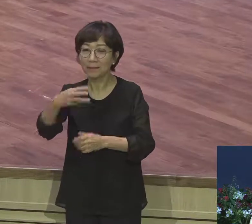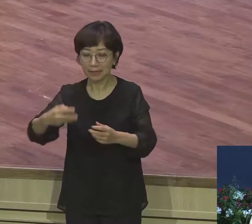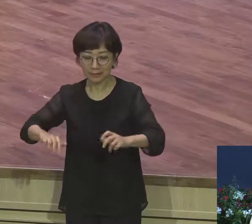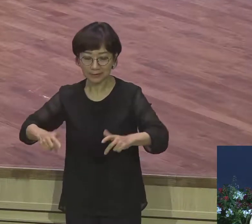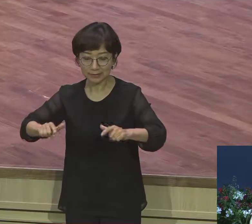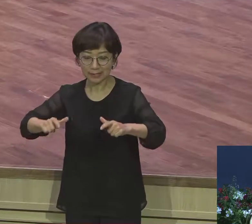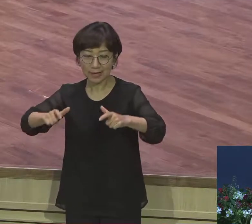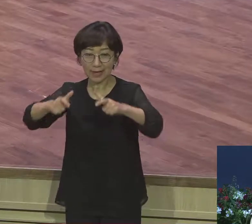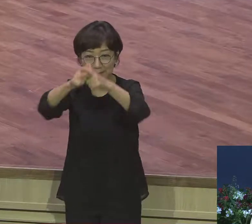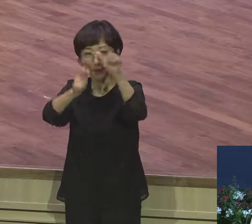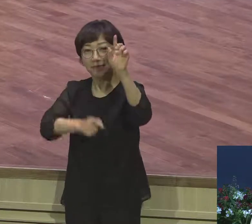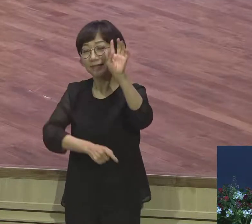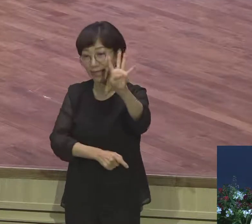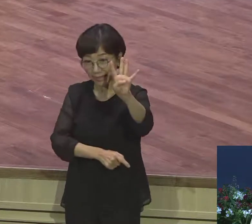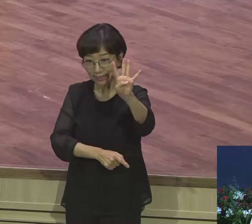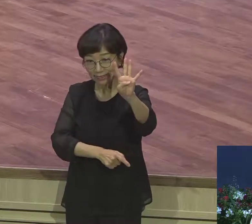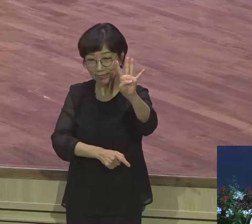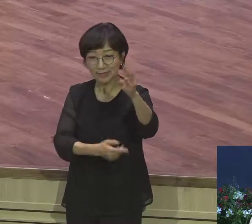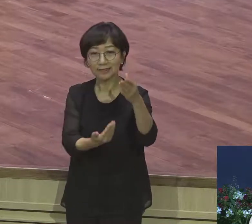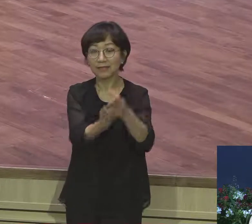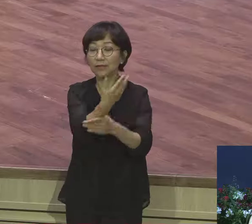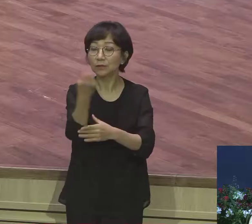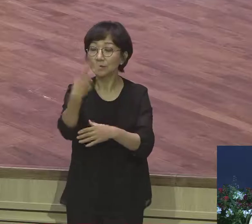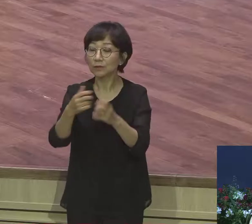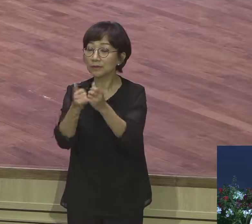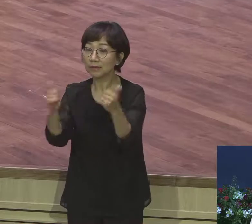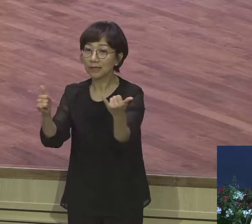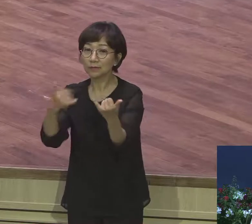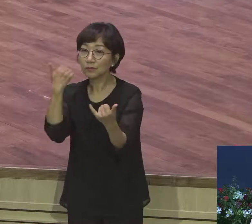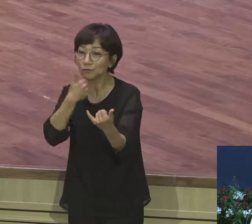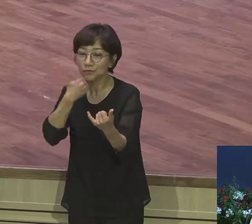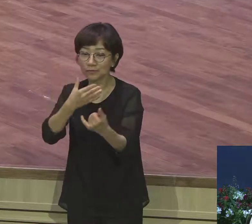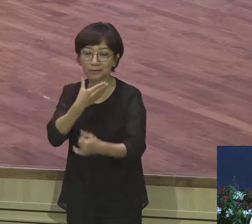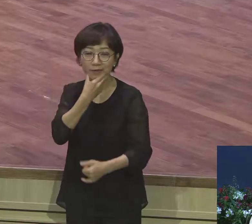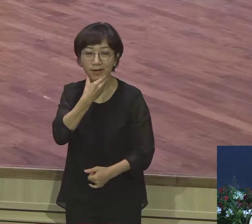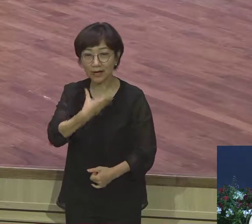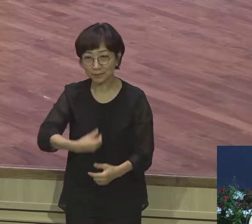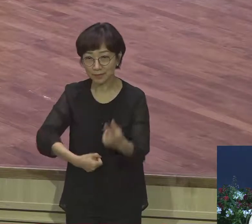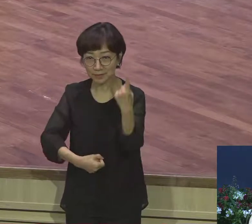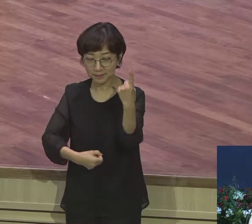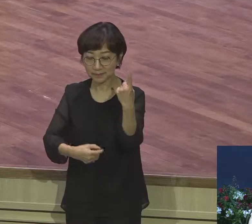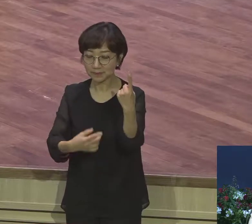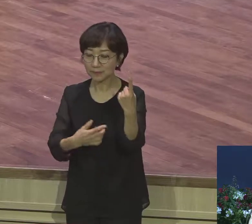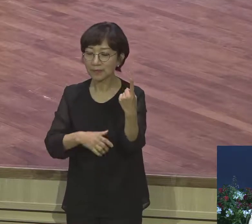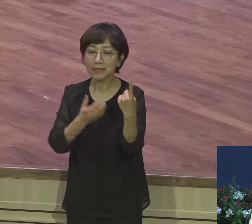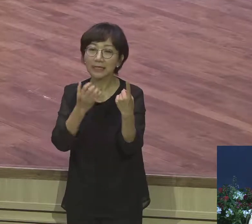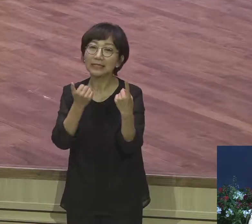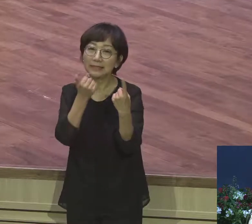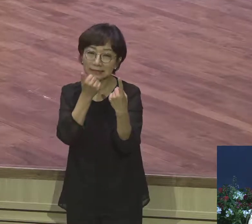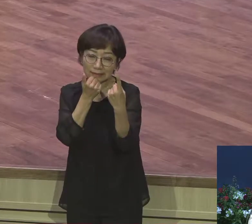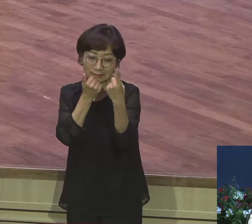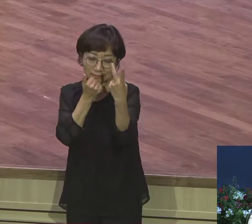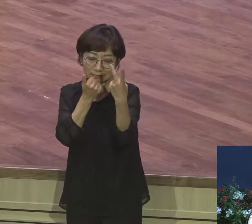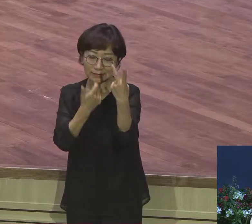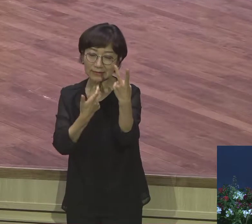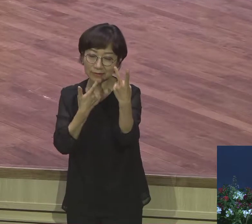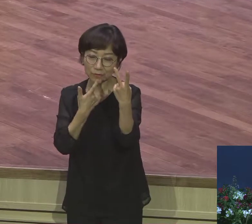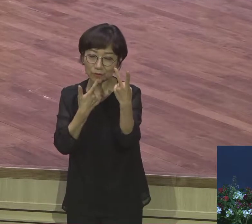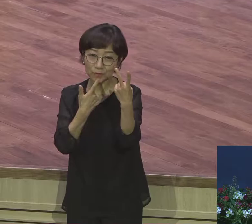있고 내 사람은 이제 아브라함 이삭 야곱 요셉의 이야기를 하고